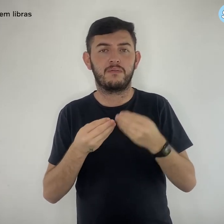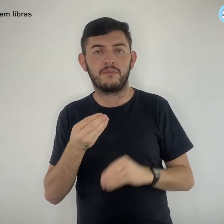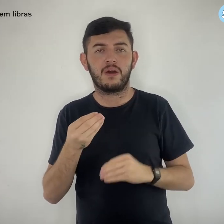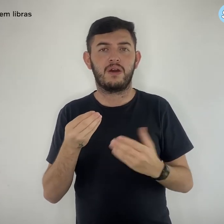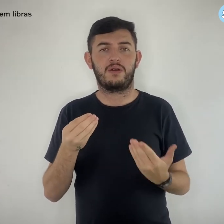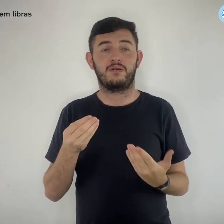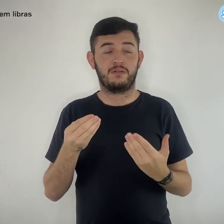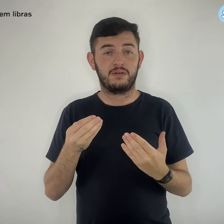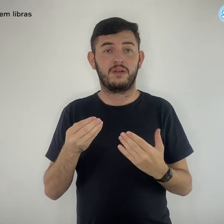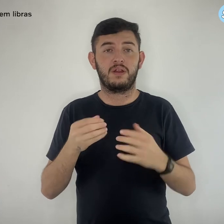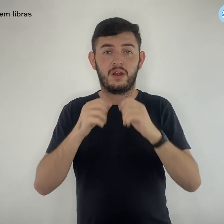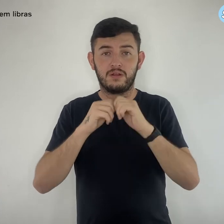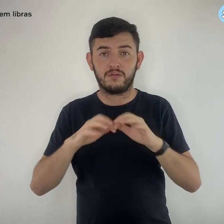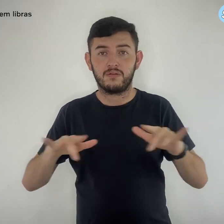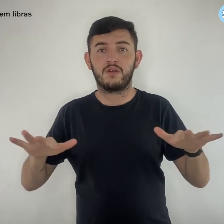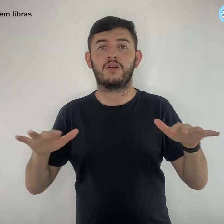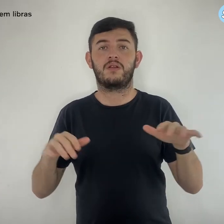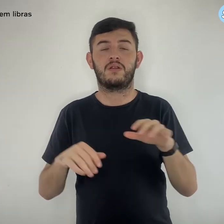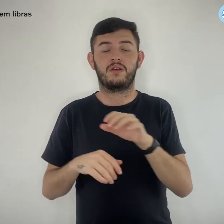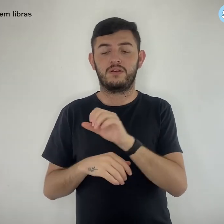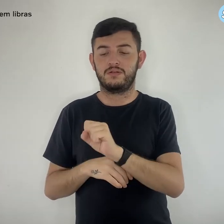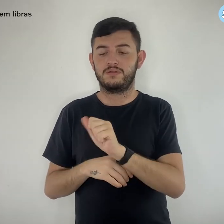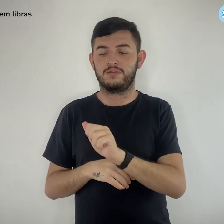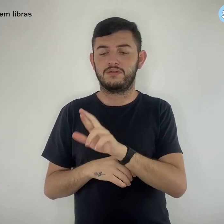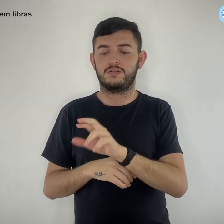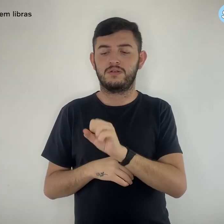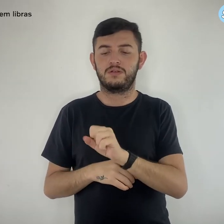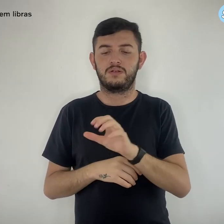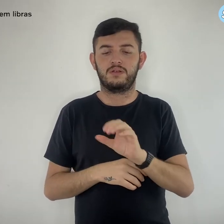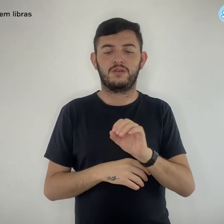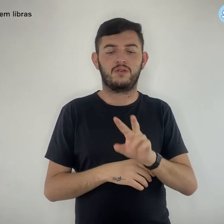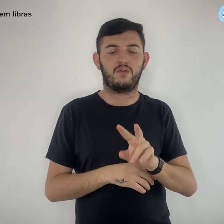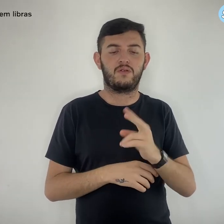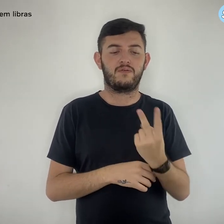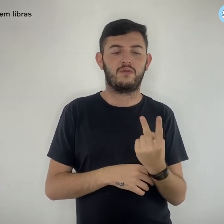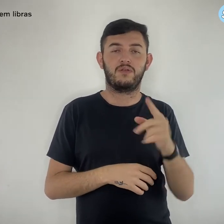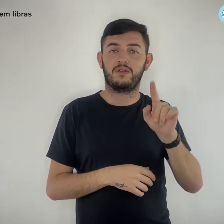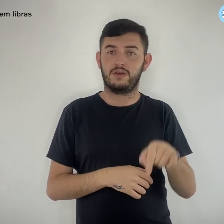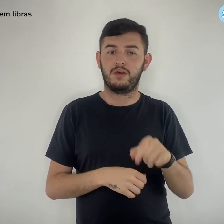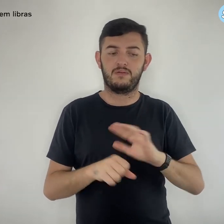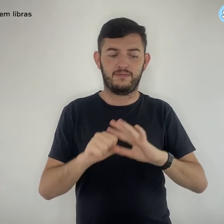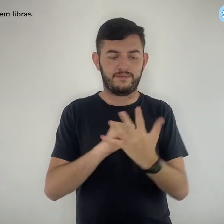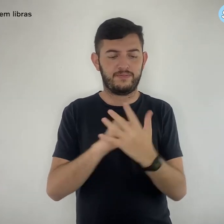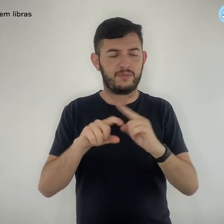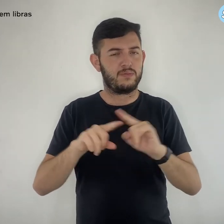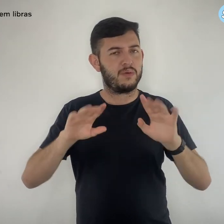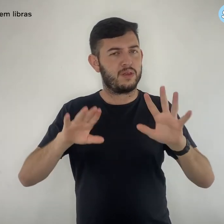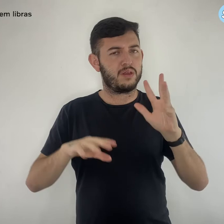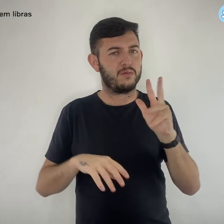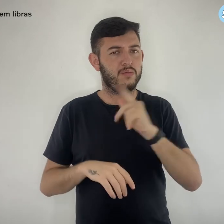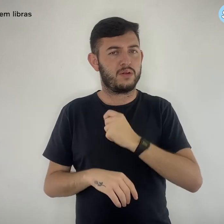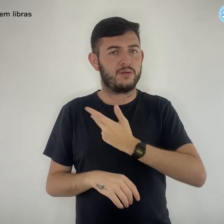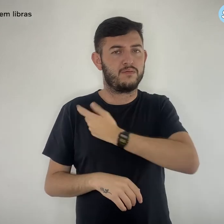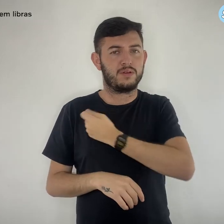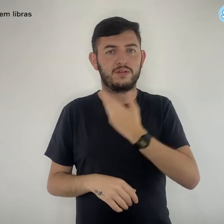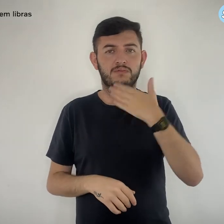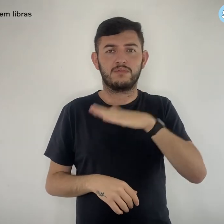circulação geral da Sars-CoV-2. Diante da demora na vacinação das crianças,